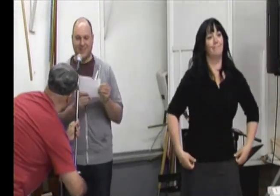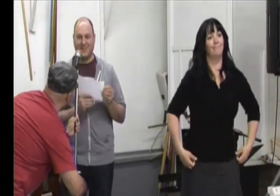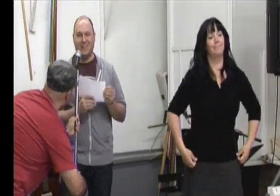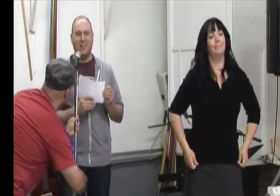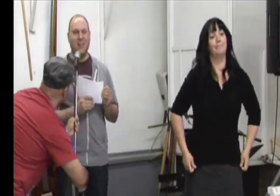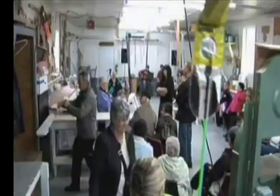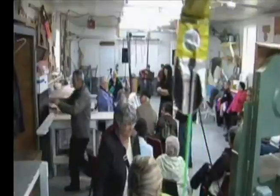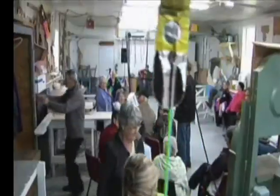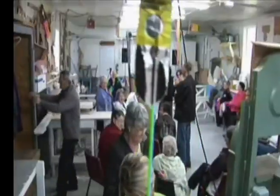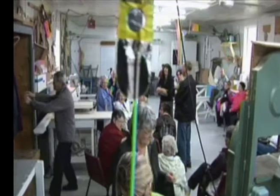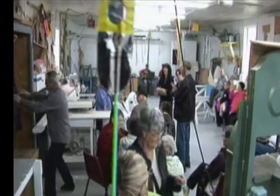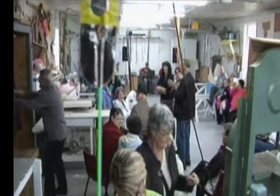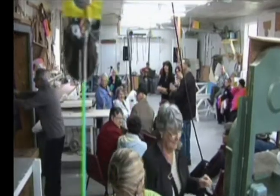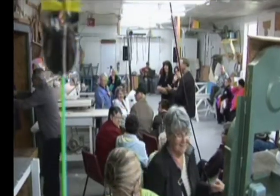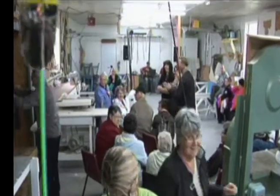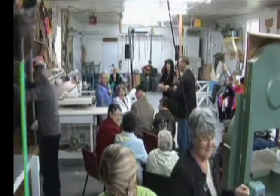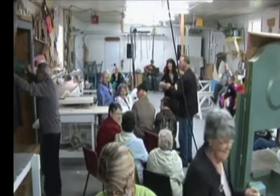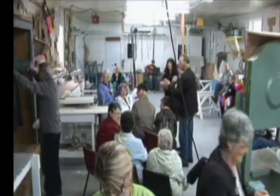Merci.